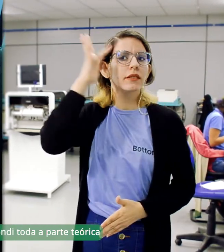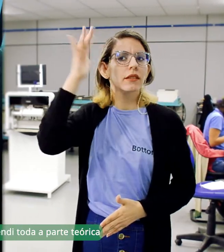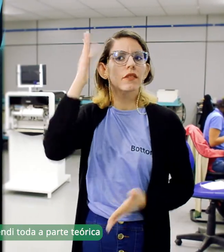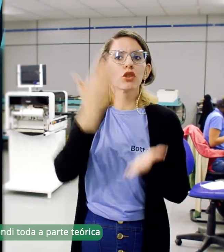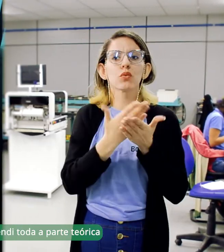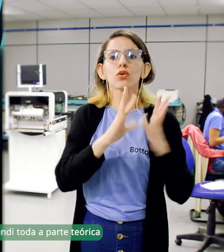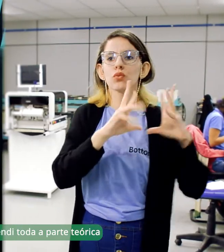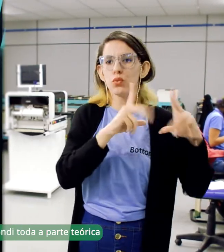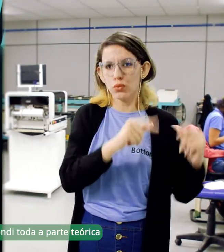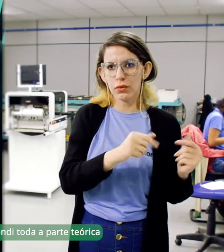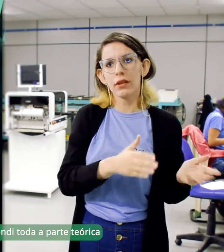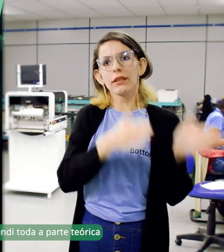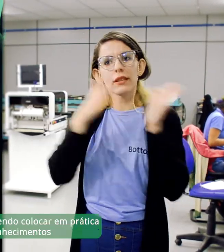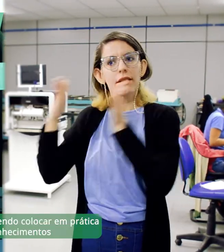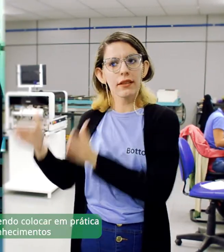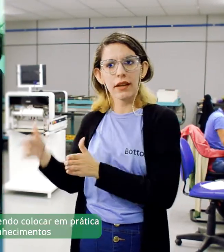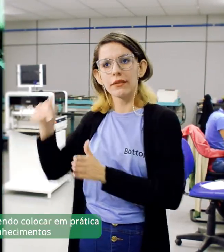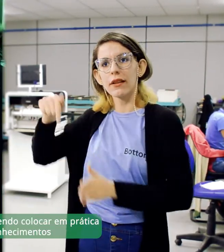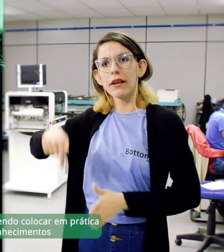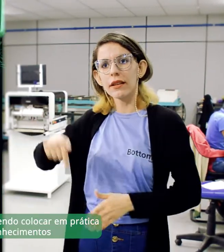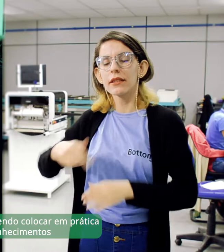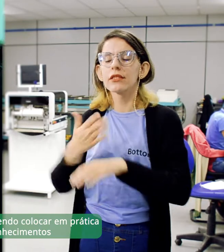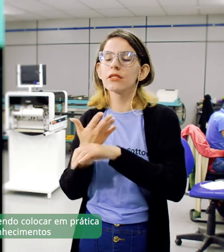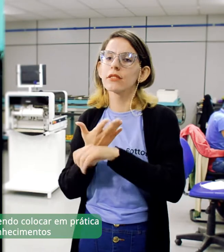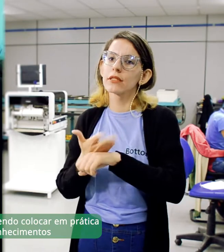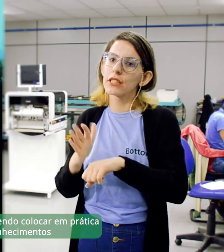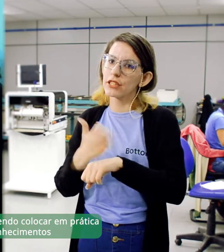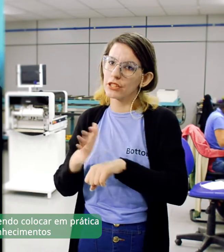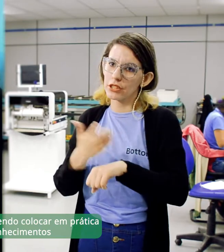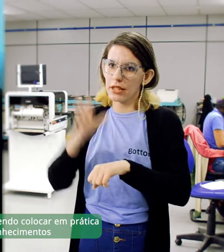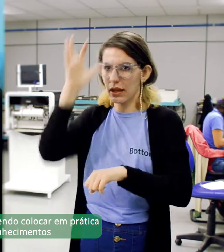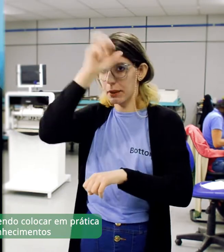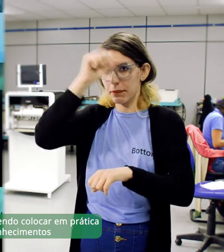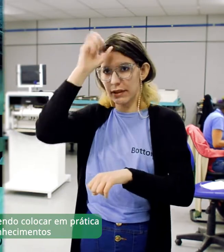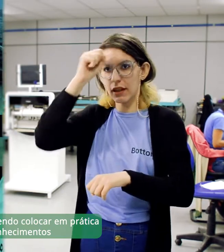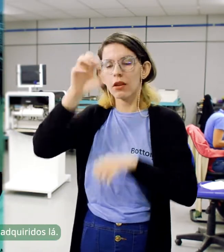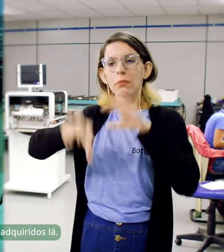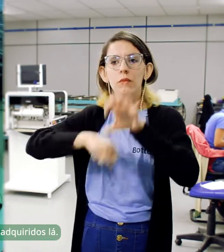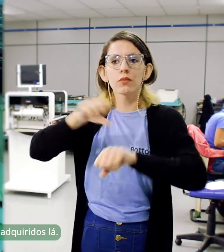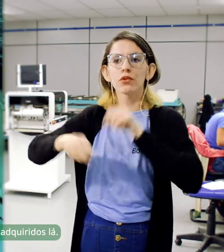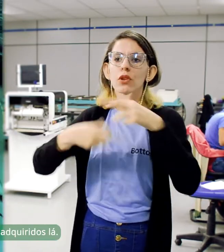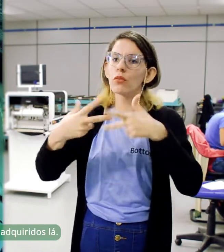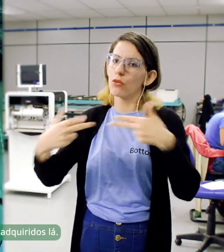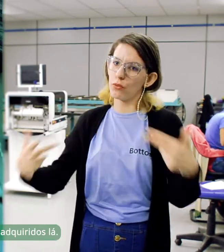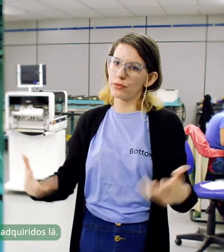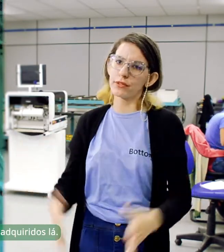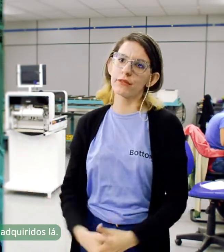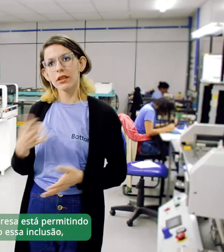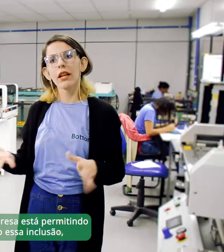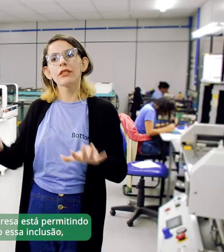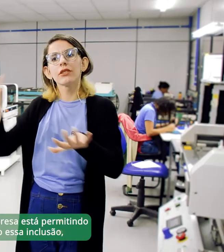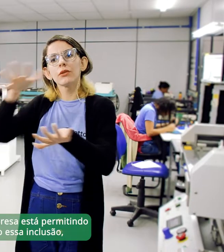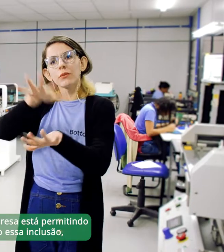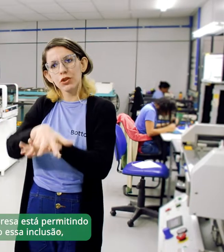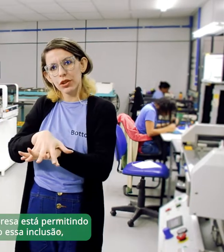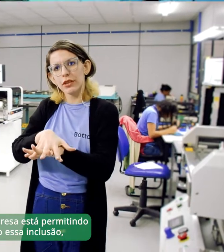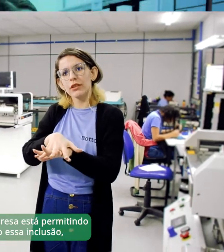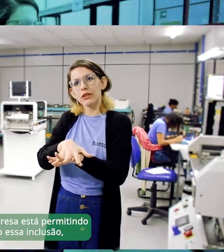toda a parte teórica e aqui eu estou podendo colocar em prática esses conhecimentos que foram adquiridos lá. A questão da empresa está